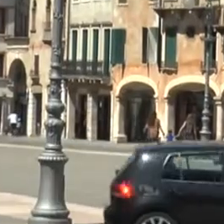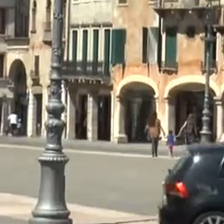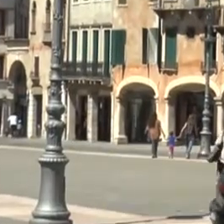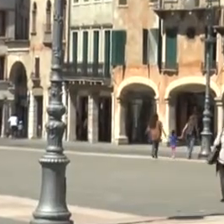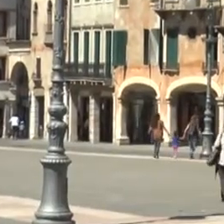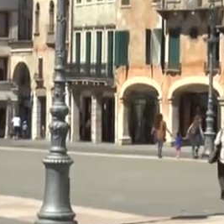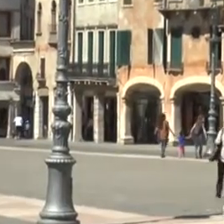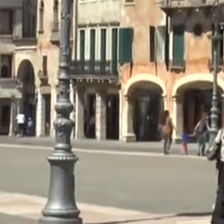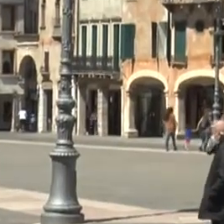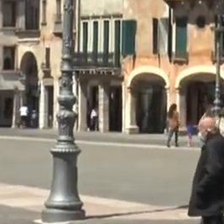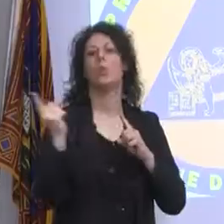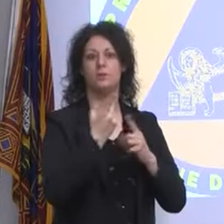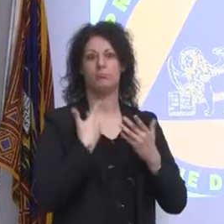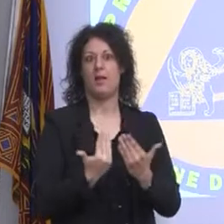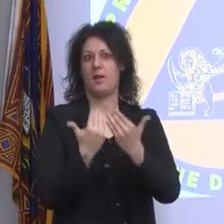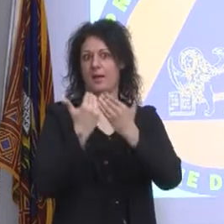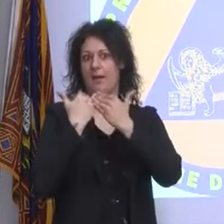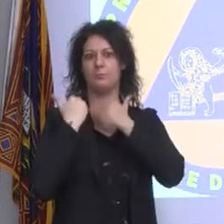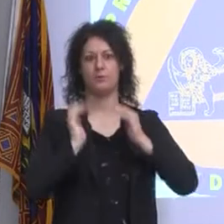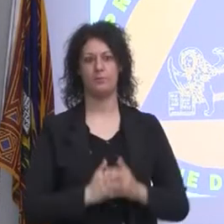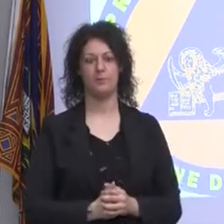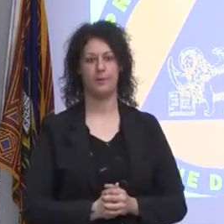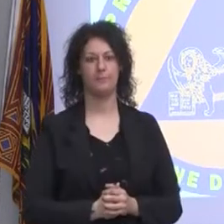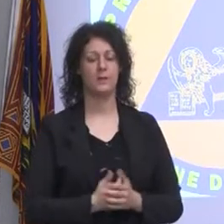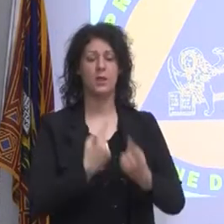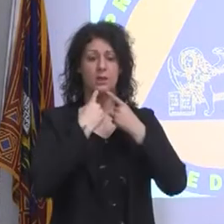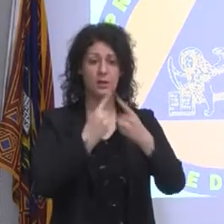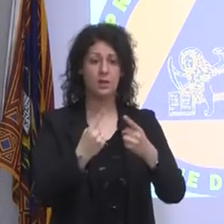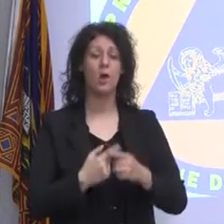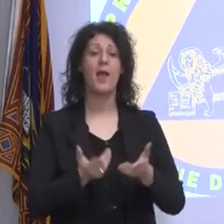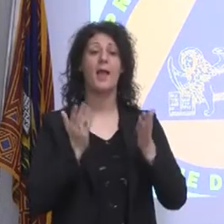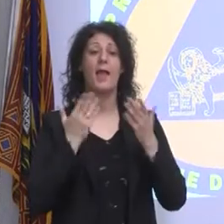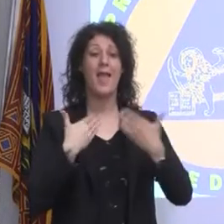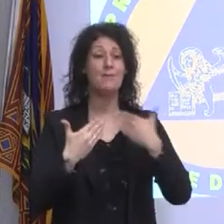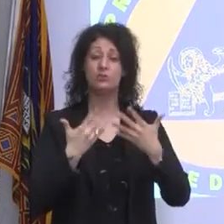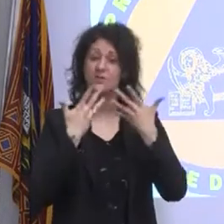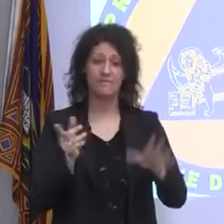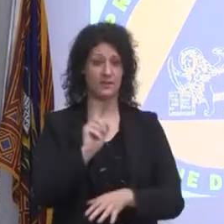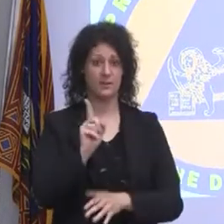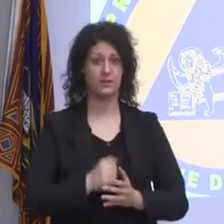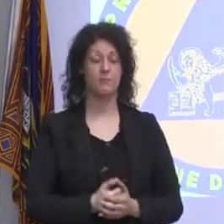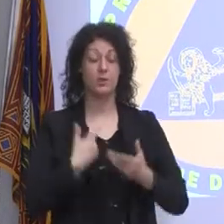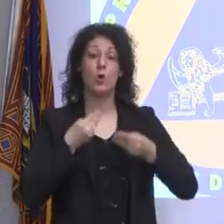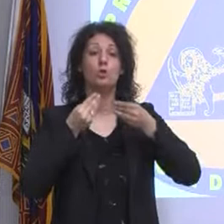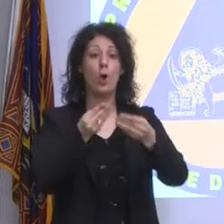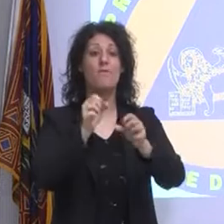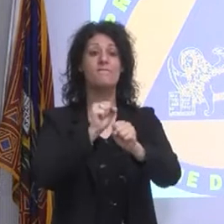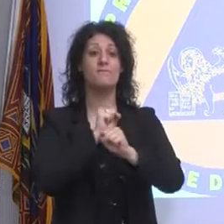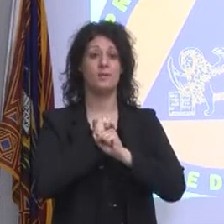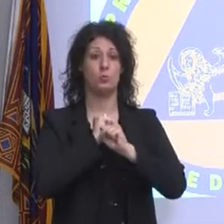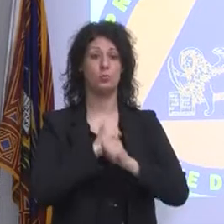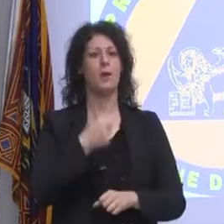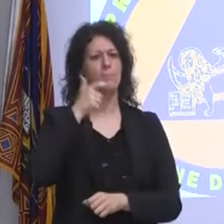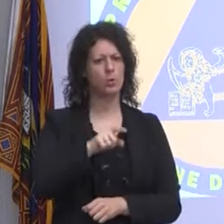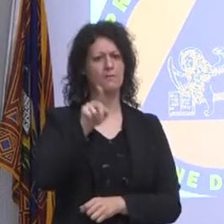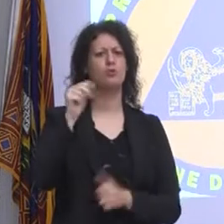ed esercizi è un atto di fiducia. Io vi dico, l'emergenza non è finita, è un atto di fiducia, perché i veneti